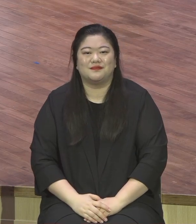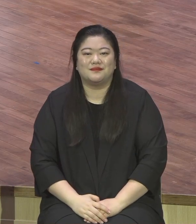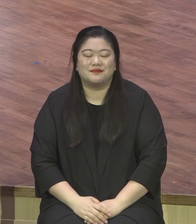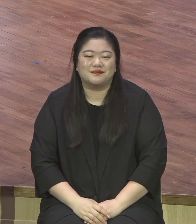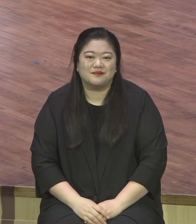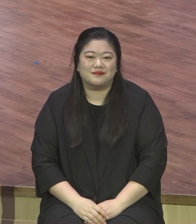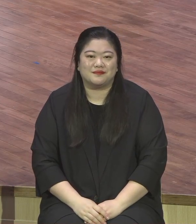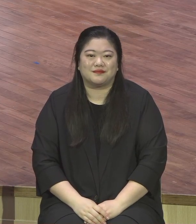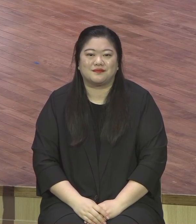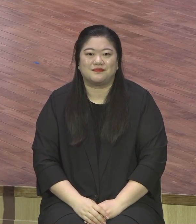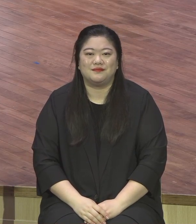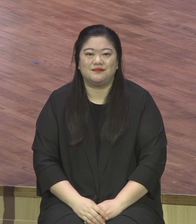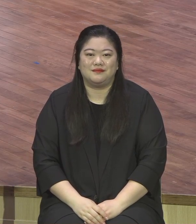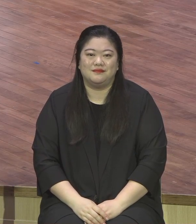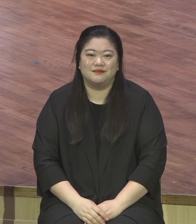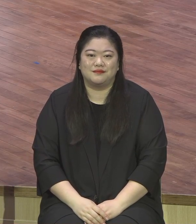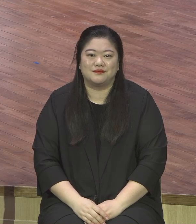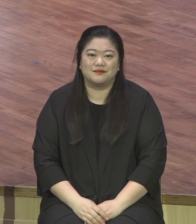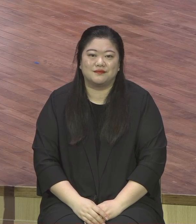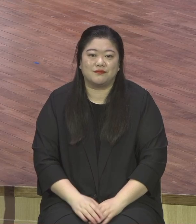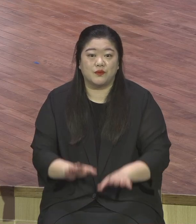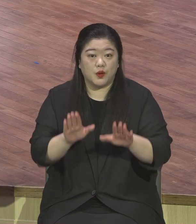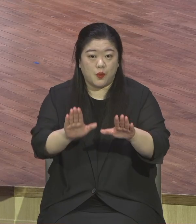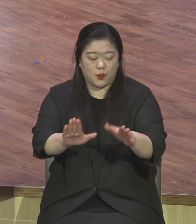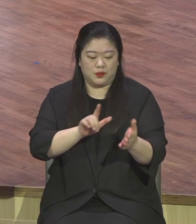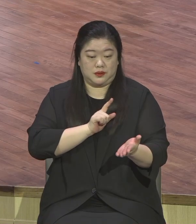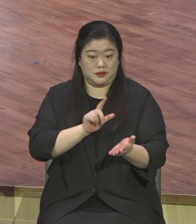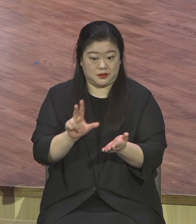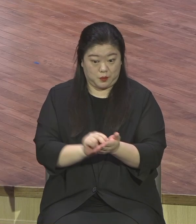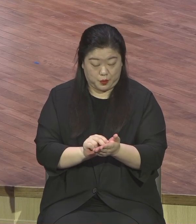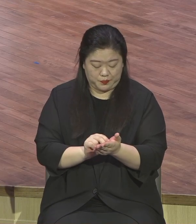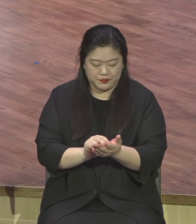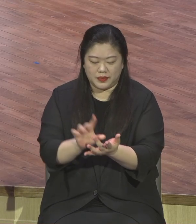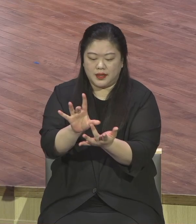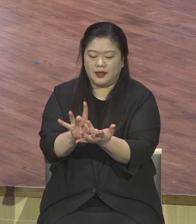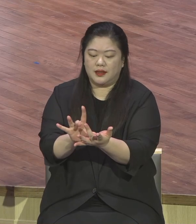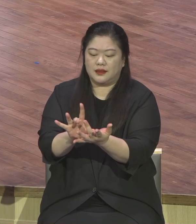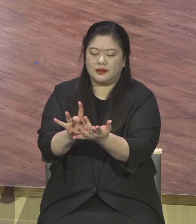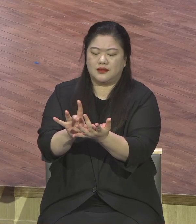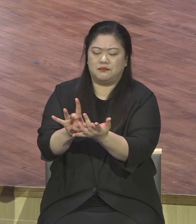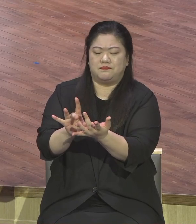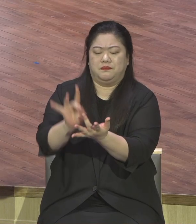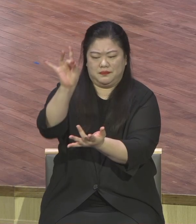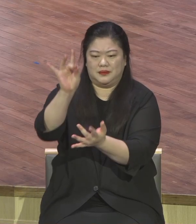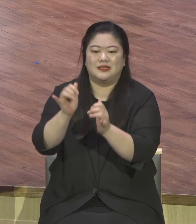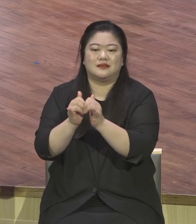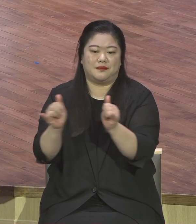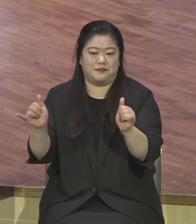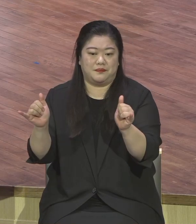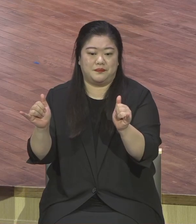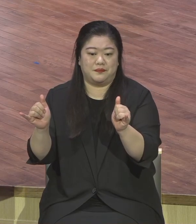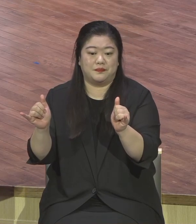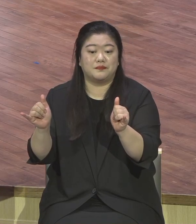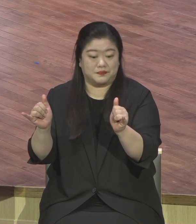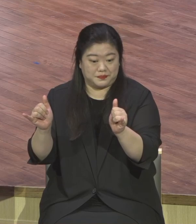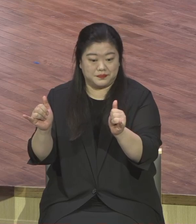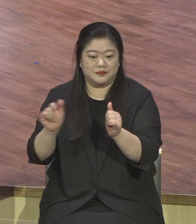이것을 말씀 가지고 택한 받은 자라는 제목으로 말씀을 드립니다. 오늘은 우리